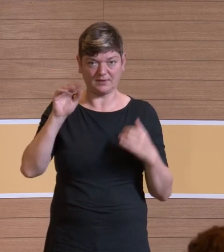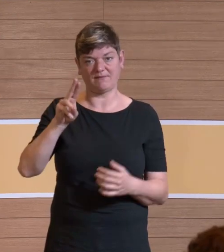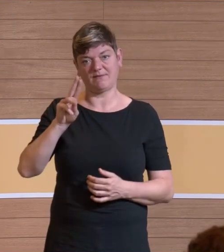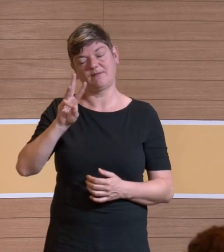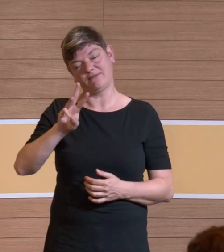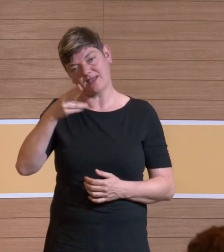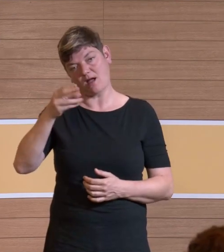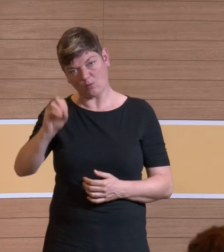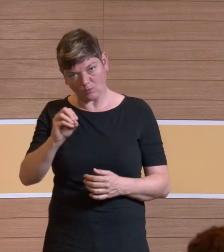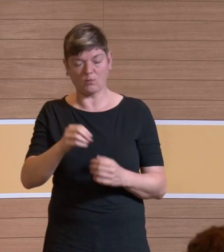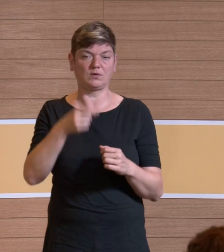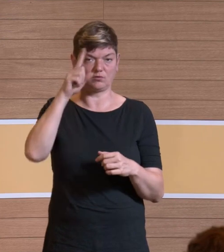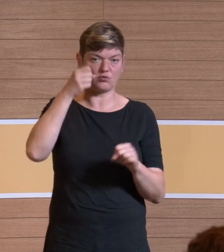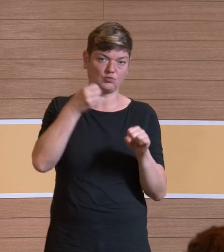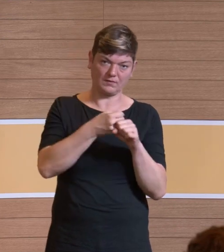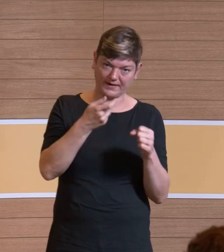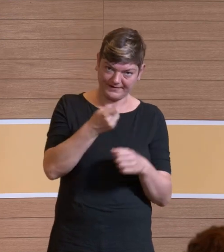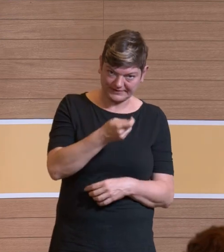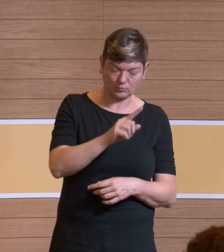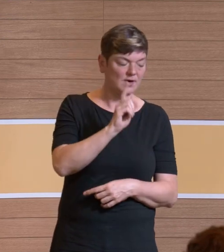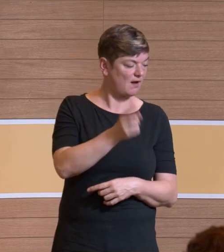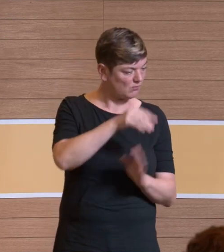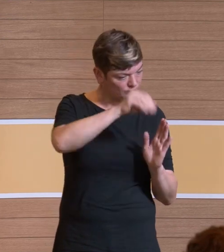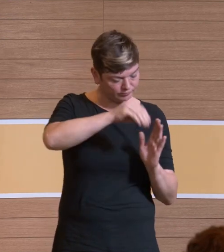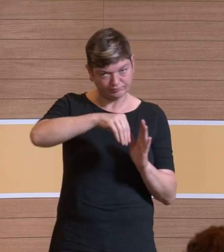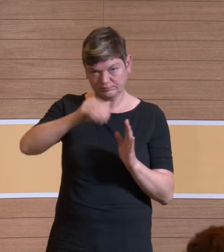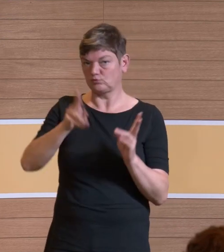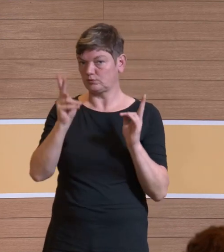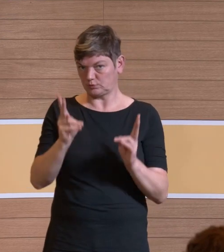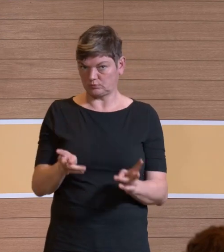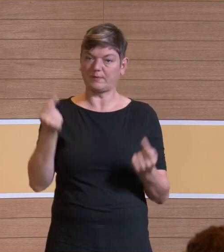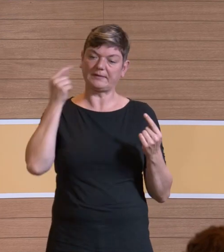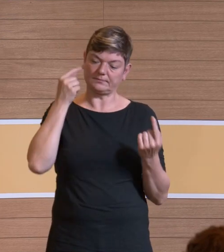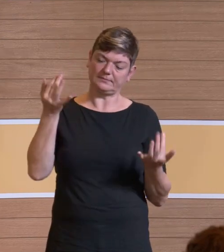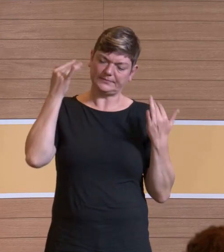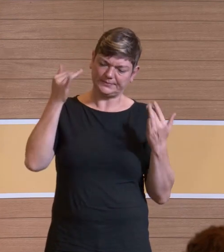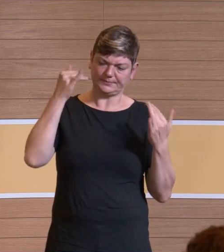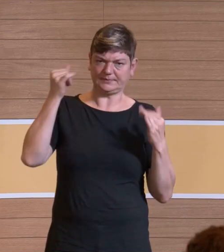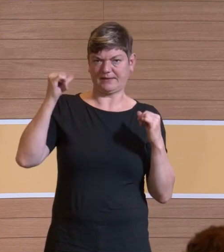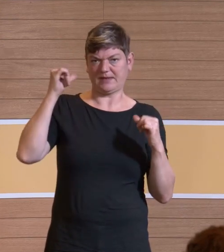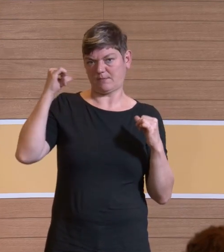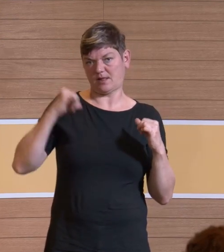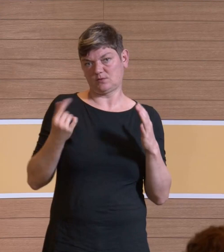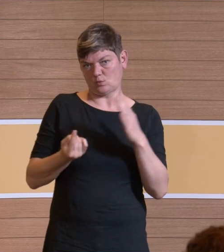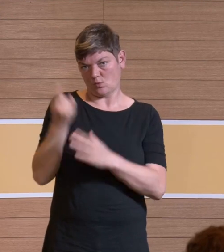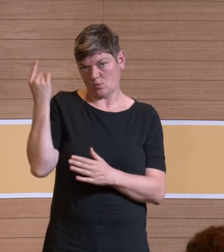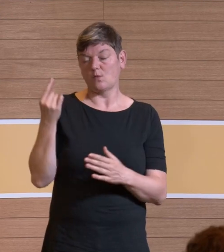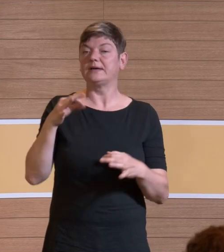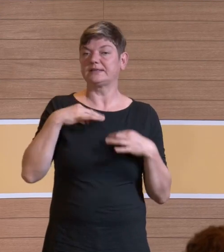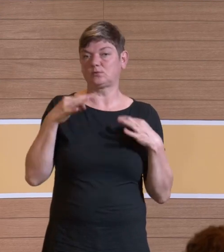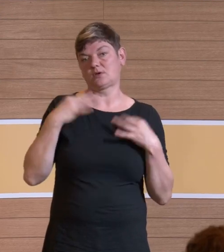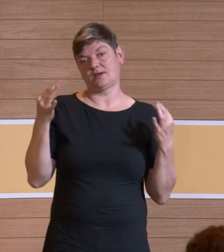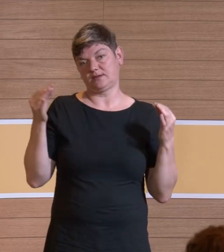DGUV später hat dann auch dazu schon Schriftliches formuliert. Das heißt, die Auswirkungen von Lärmbelastungen gehen auf die